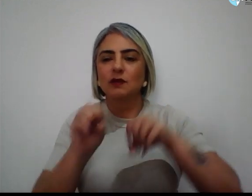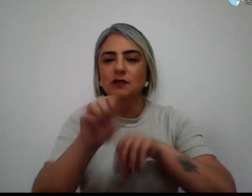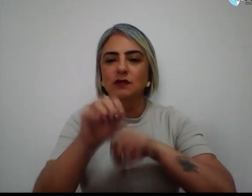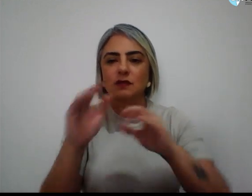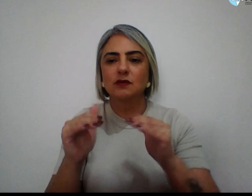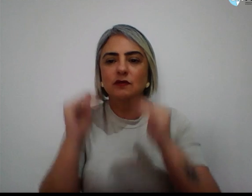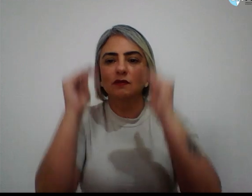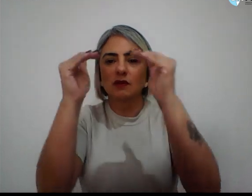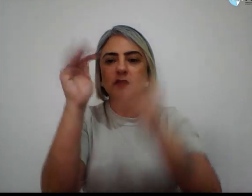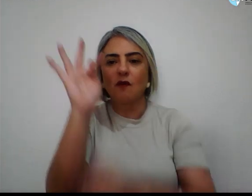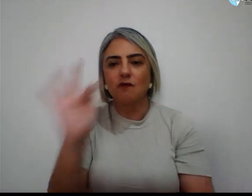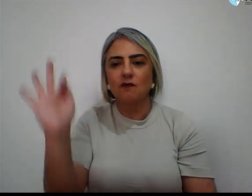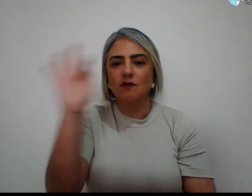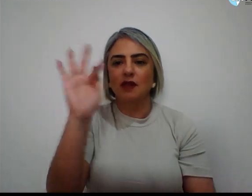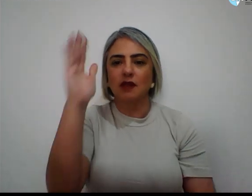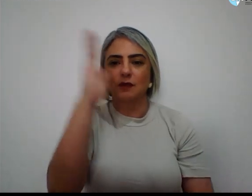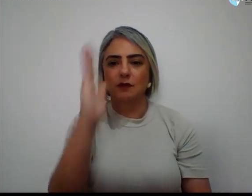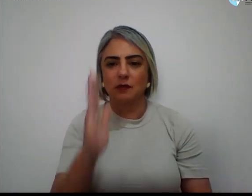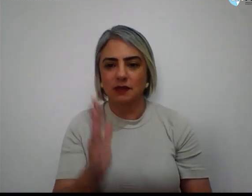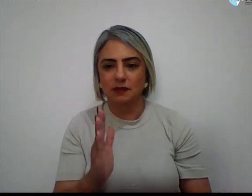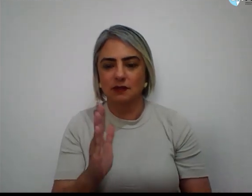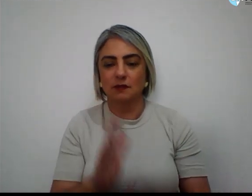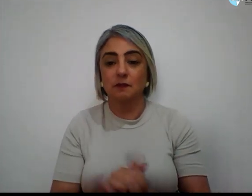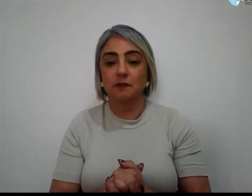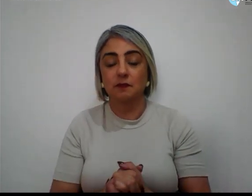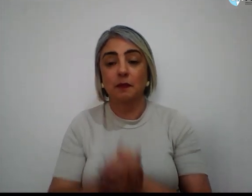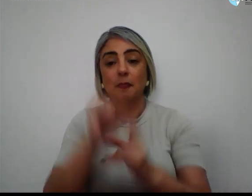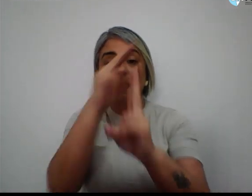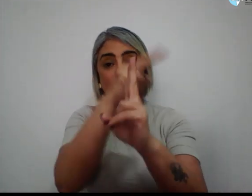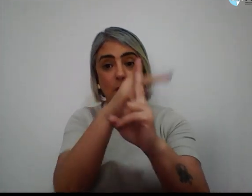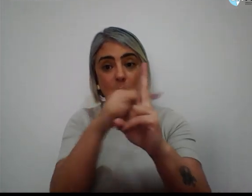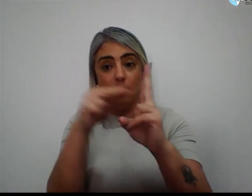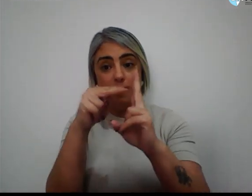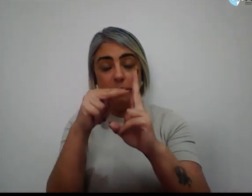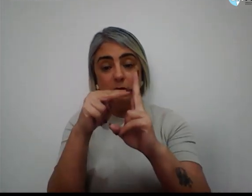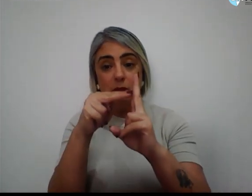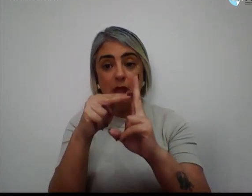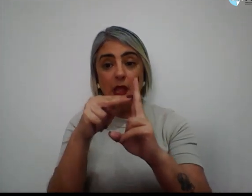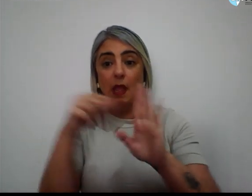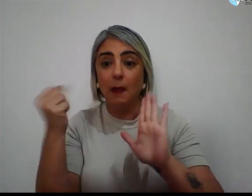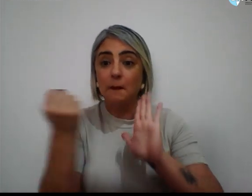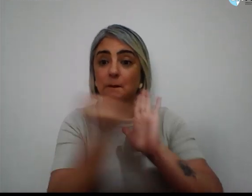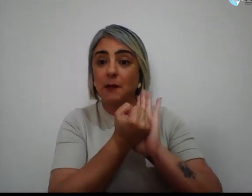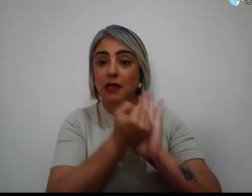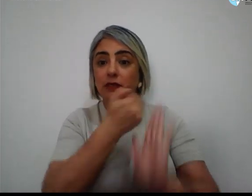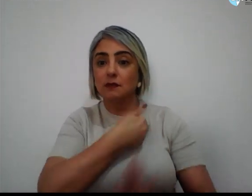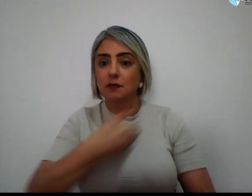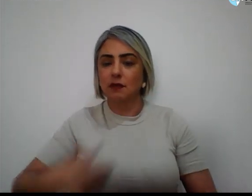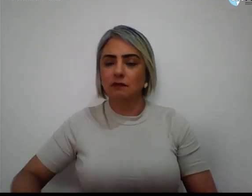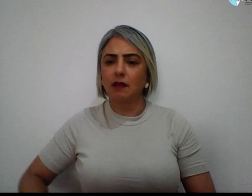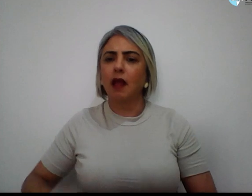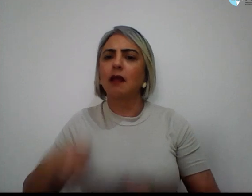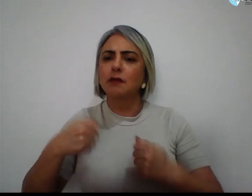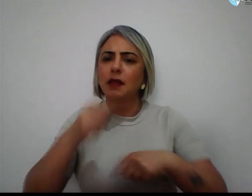federal do Brasil. UNB Patrimônio Público a ser preservado e